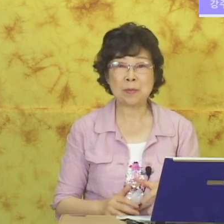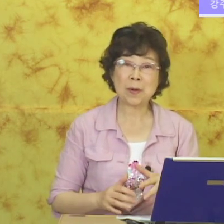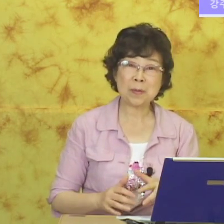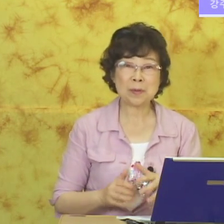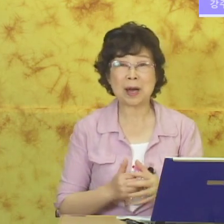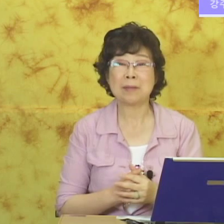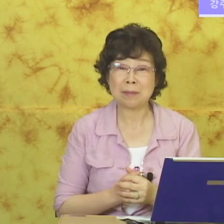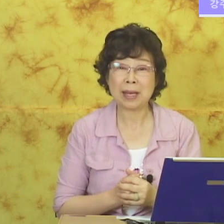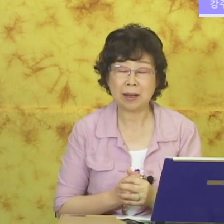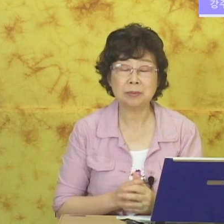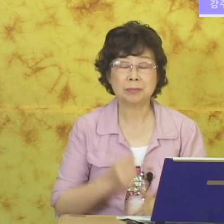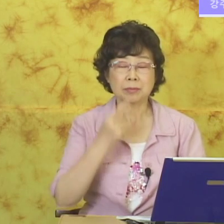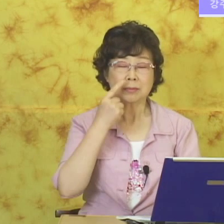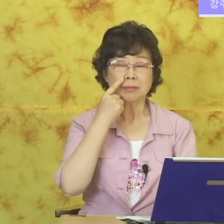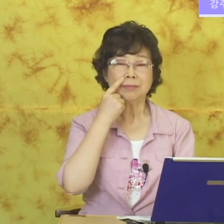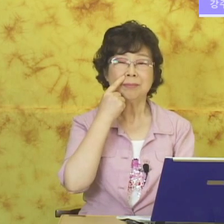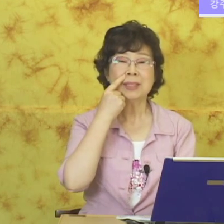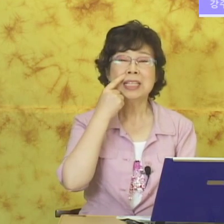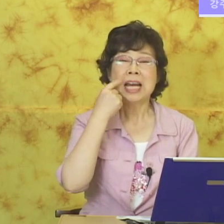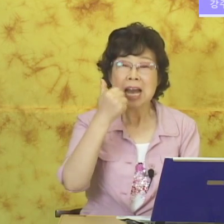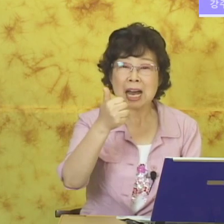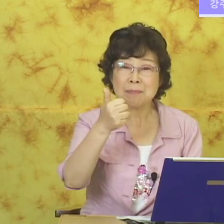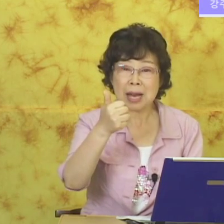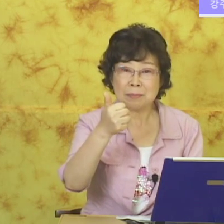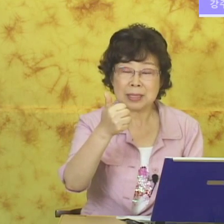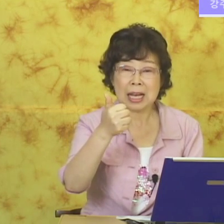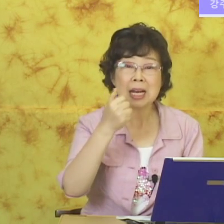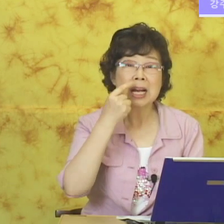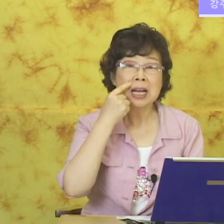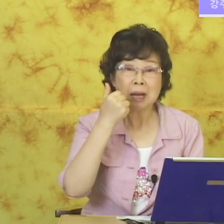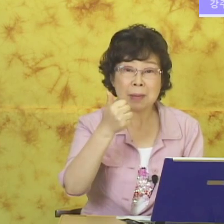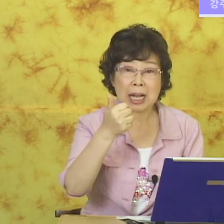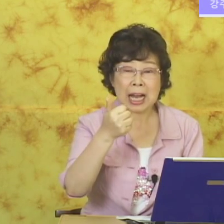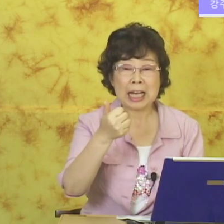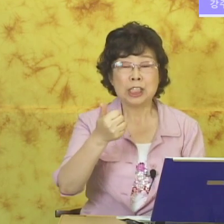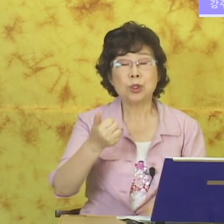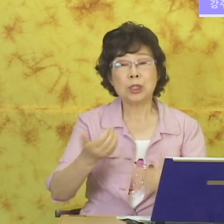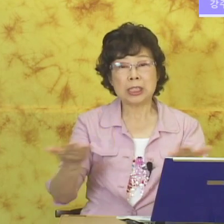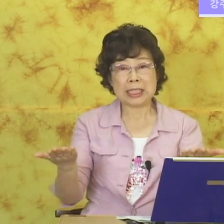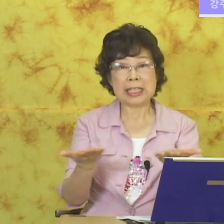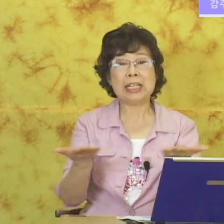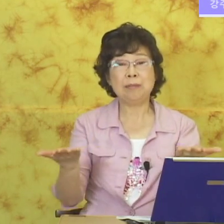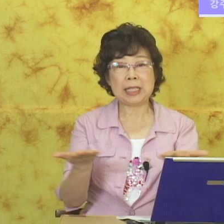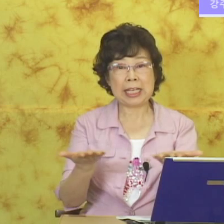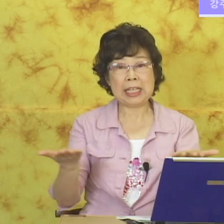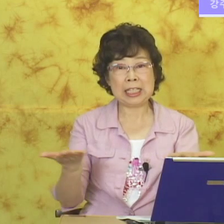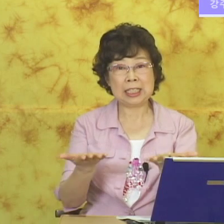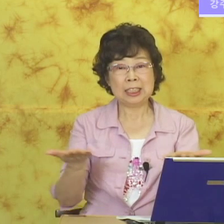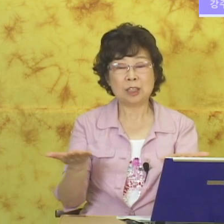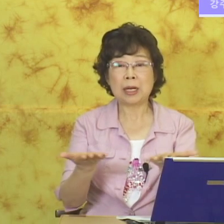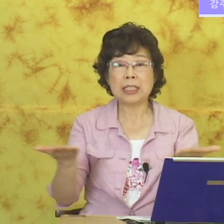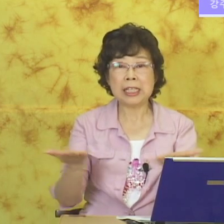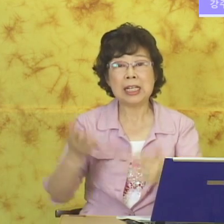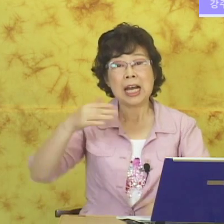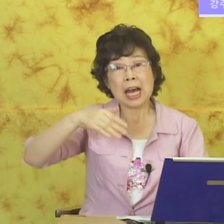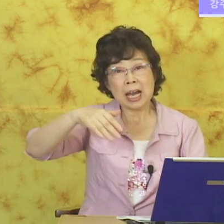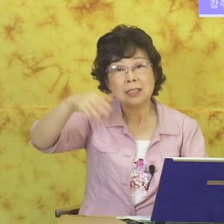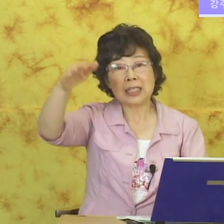뽀뽀뽀 한번 해봐요. 아빠입니다. 아빠가 출근 일입니다. 일. 정말은 일하러